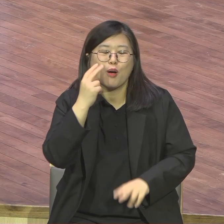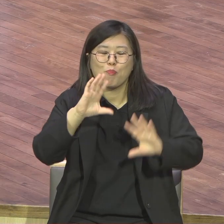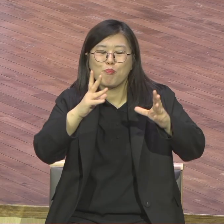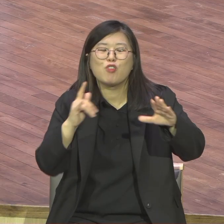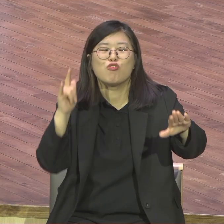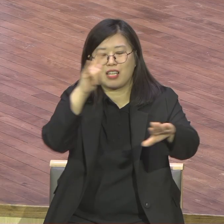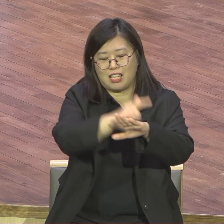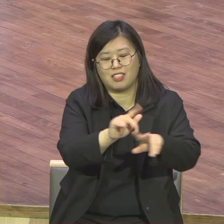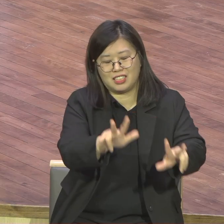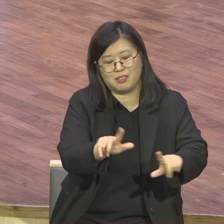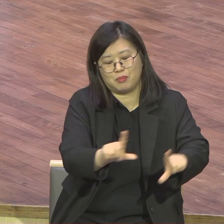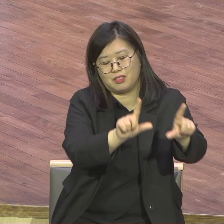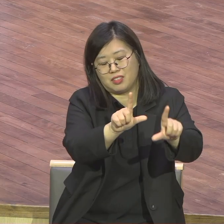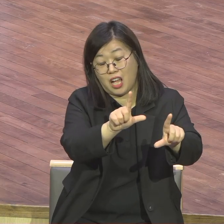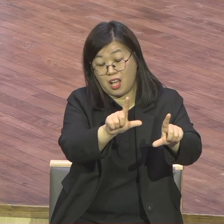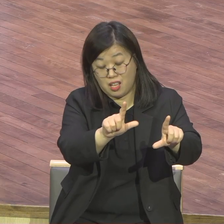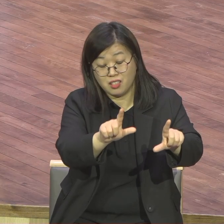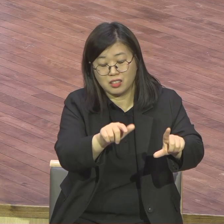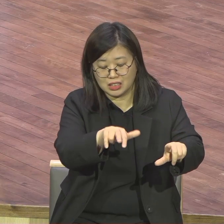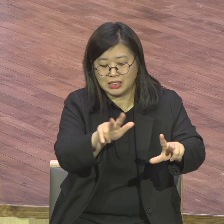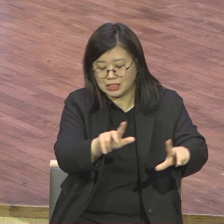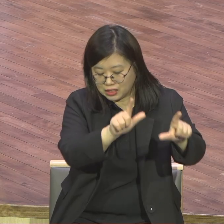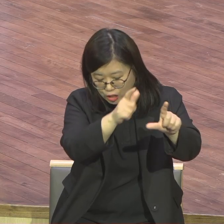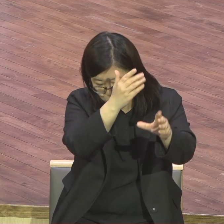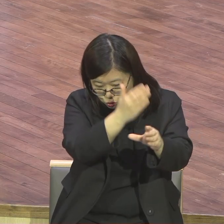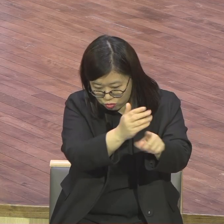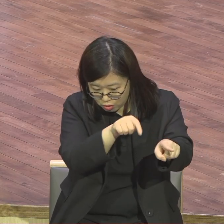가르쳐달라고 했다니까 목회 좀 가르쳐달라고